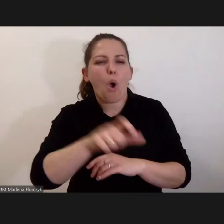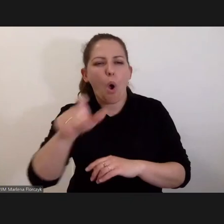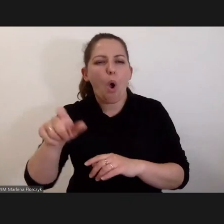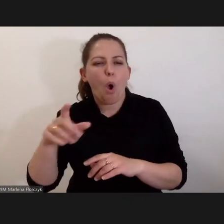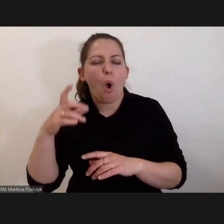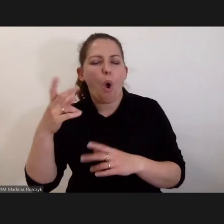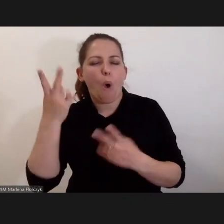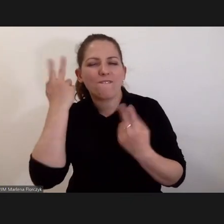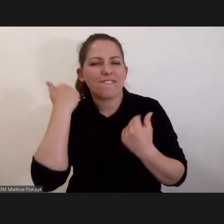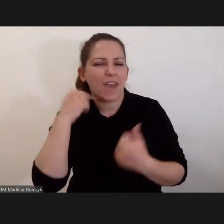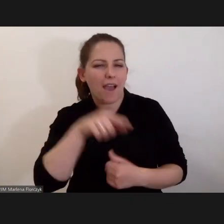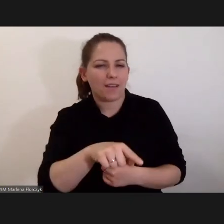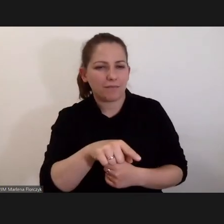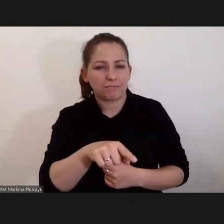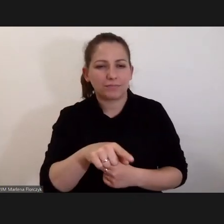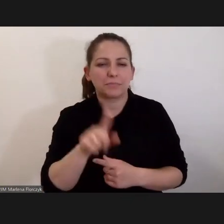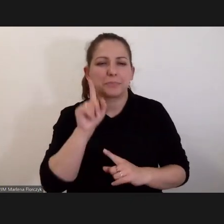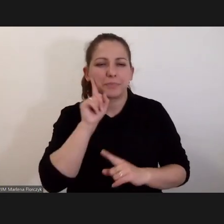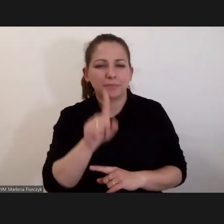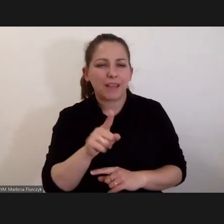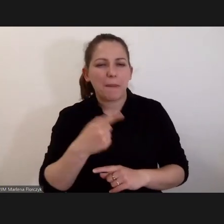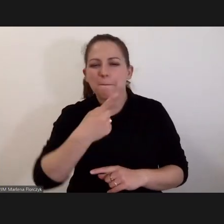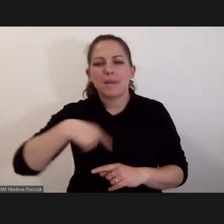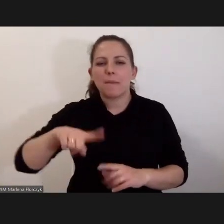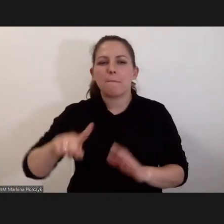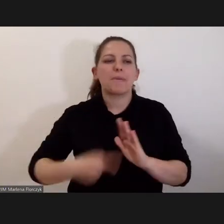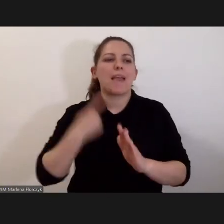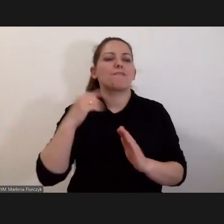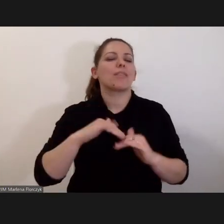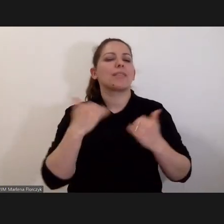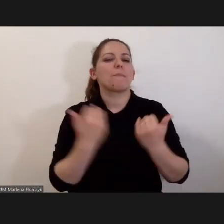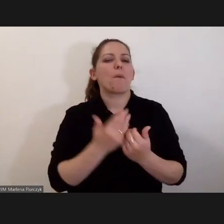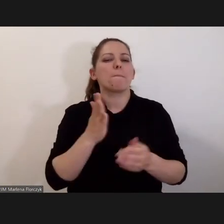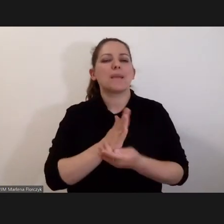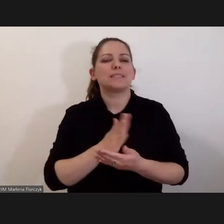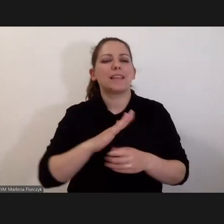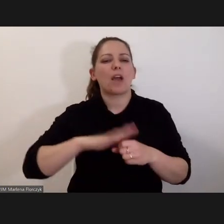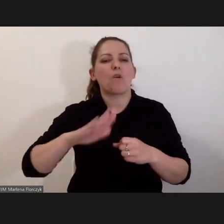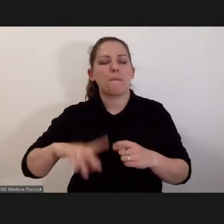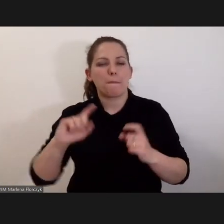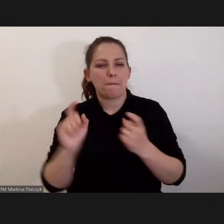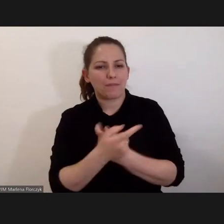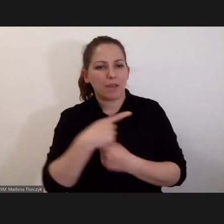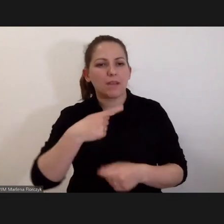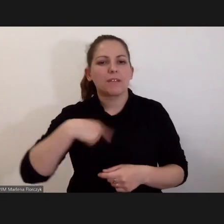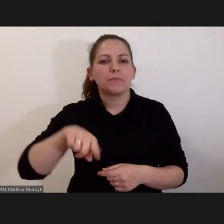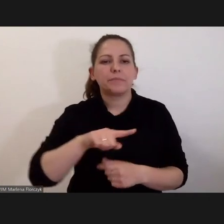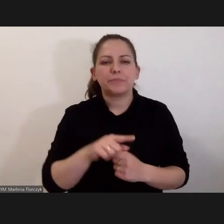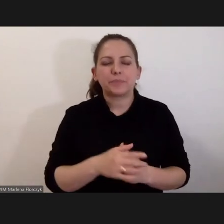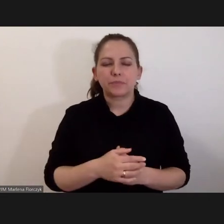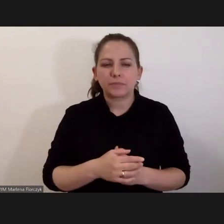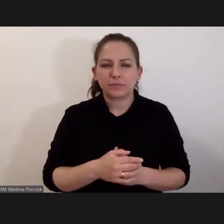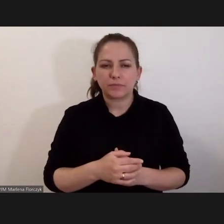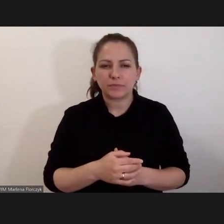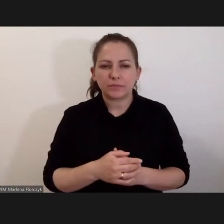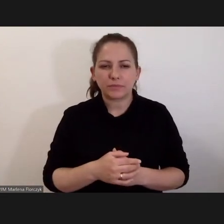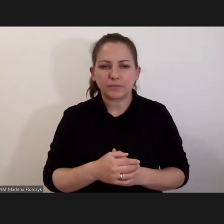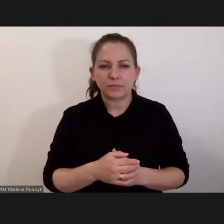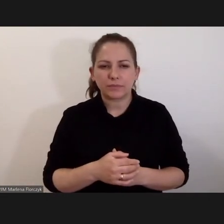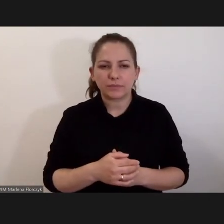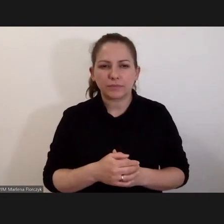Otóż w istocie my nie jesteśmy pierwszym Trybunałem Międzynarodowym Karlem na świecie. Były Trybunały ad hoc powołane do osądzenia spraw